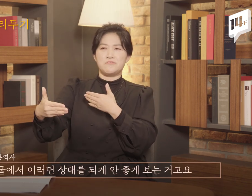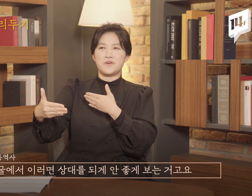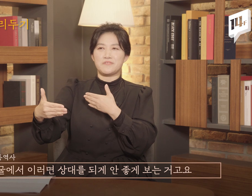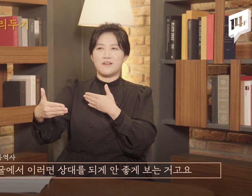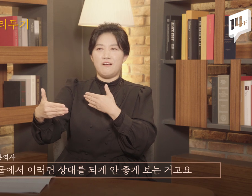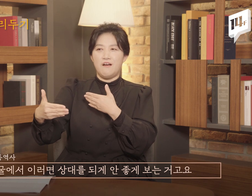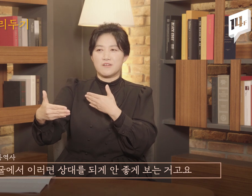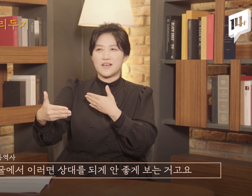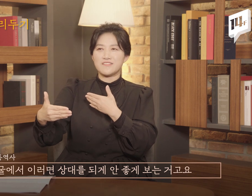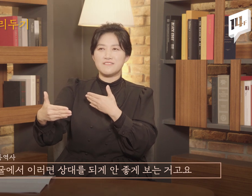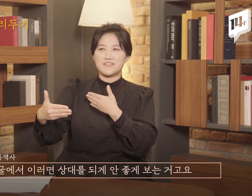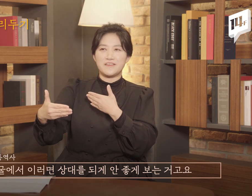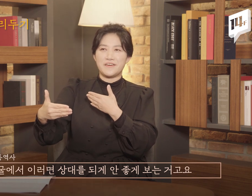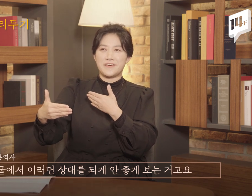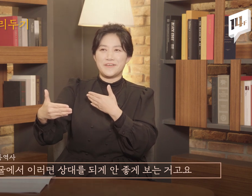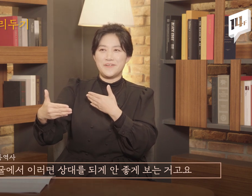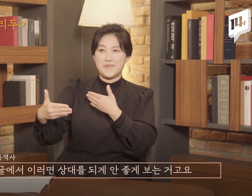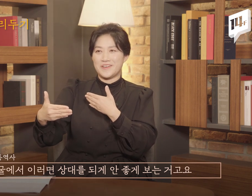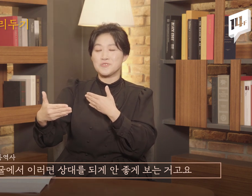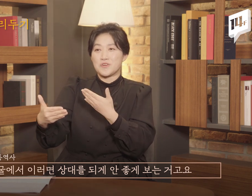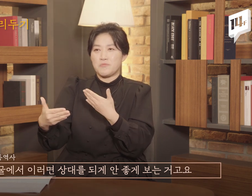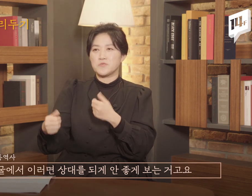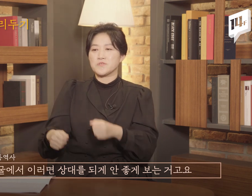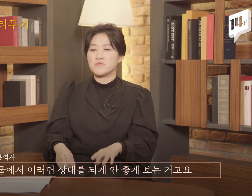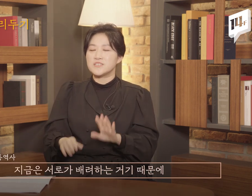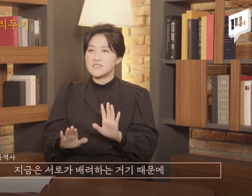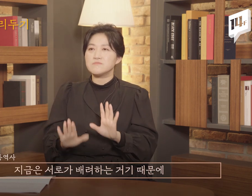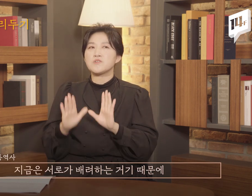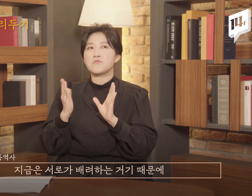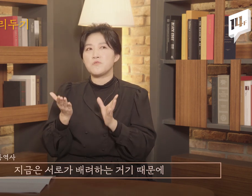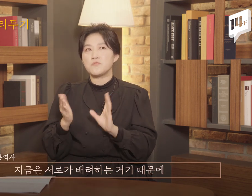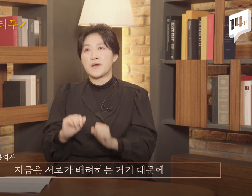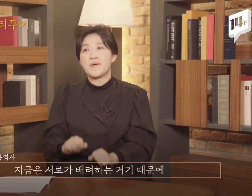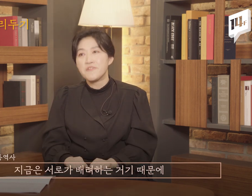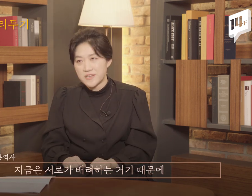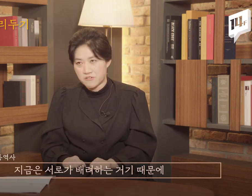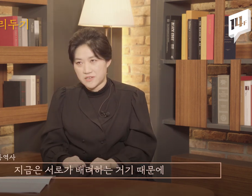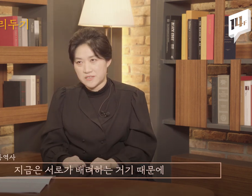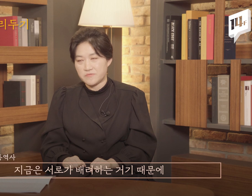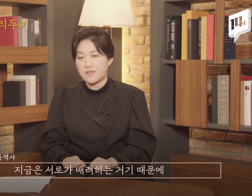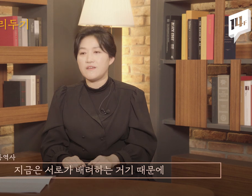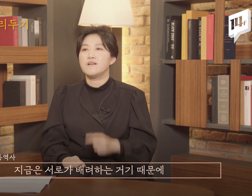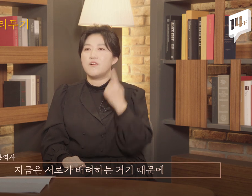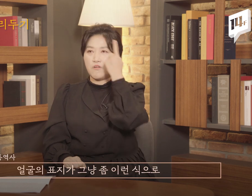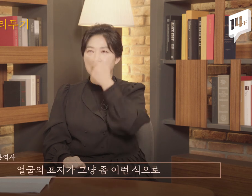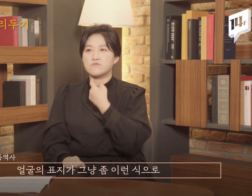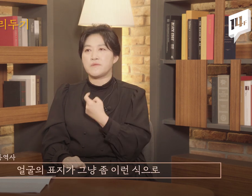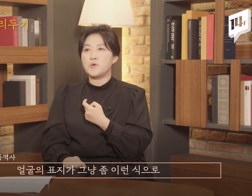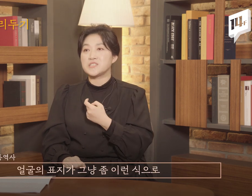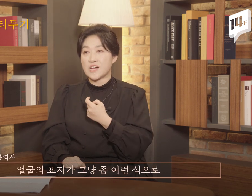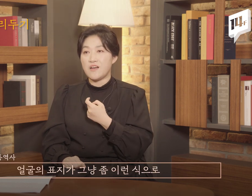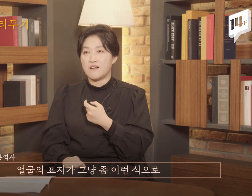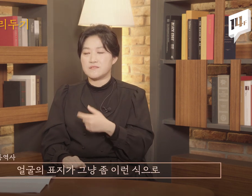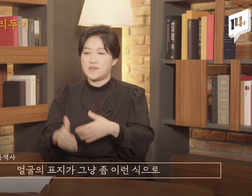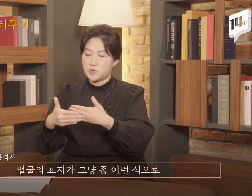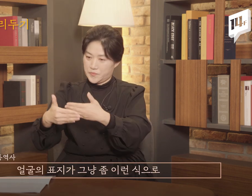이러면 상대를 되게 안 좋게 보는 거고요. 지금은 서로가 배려하는 거기 때문에 얼굴의 표지가 그냥 좀